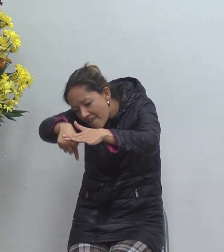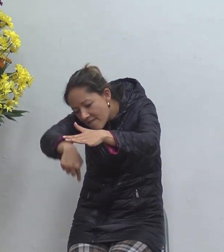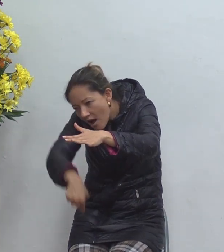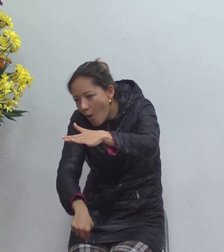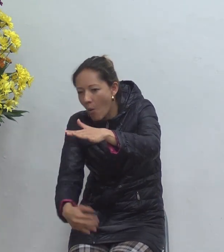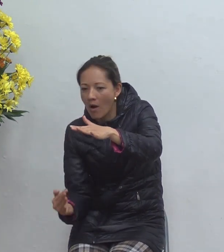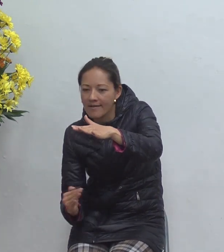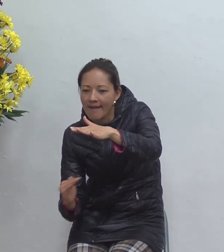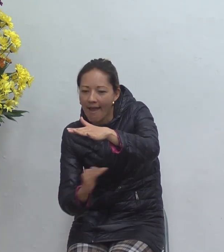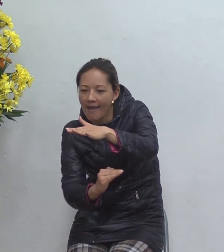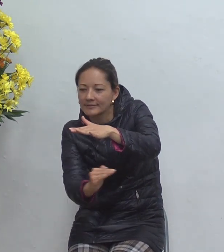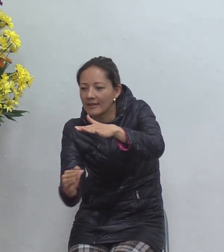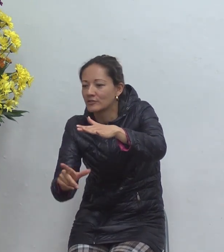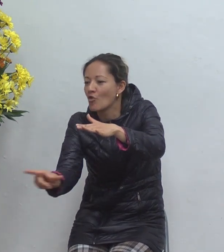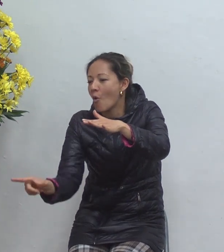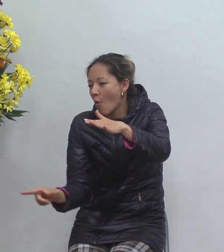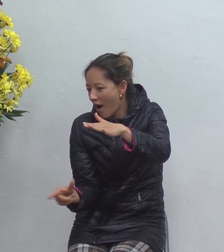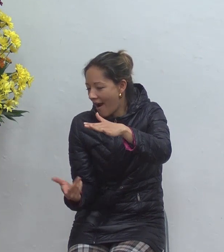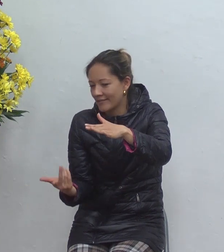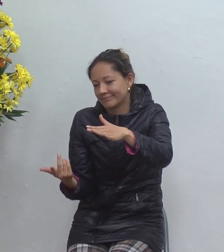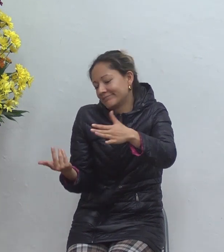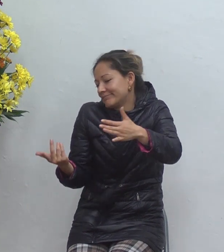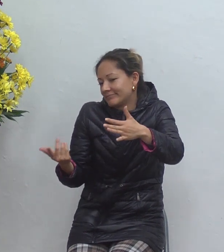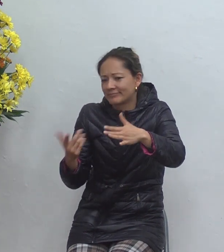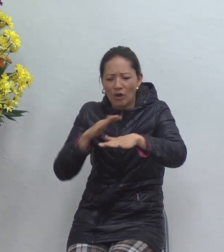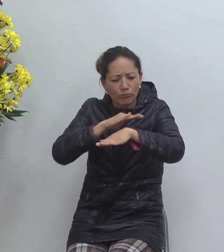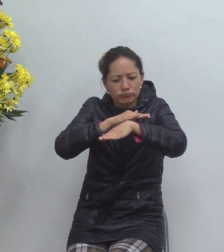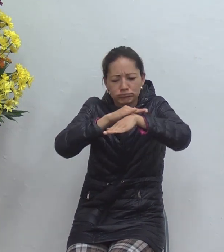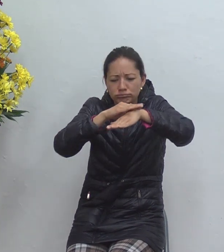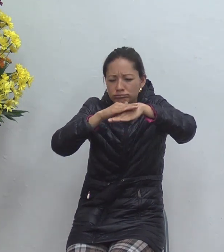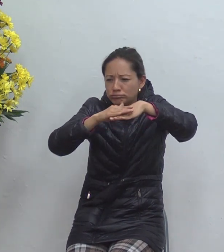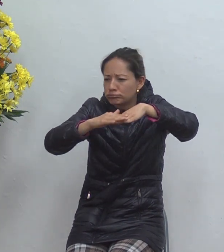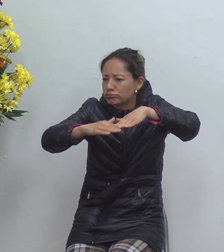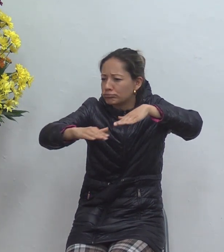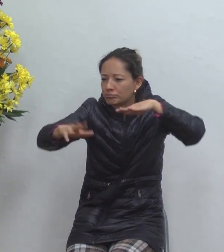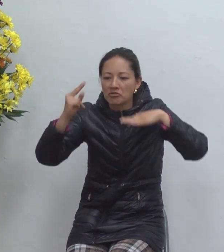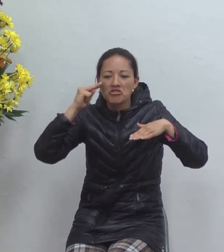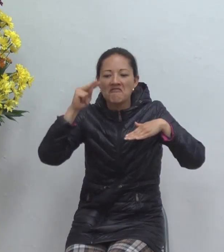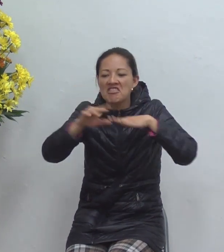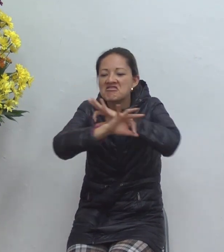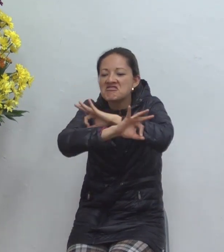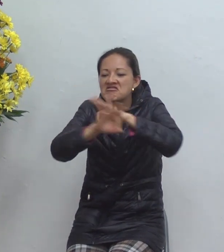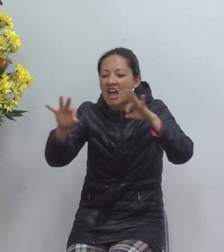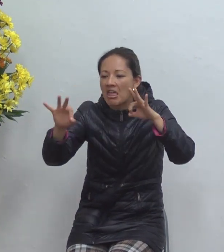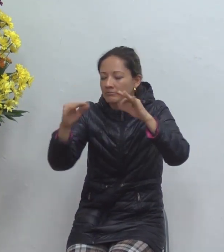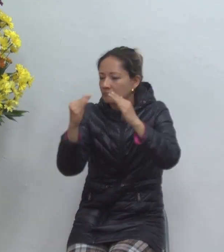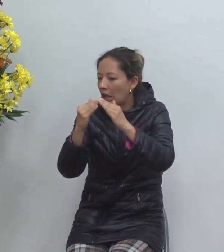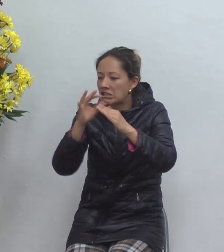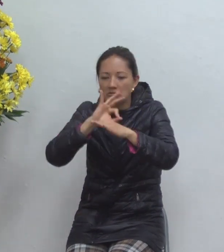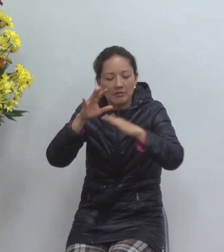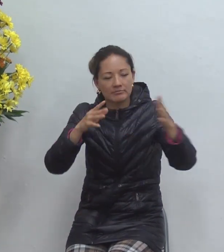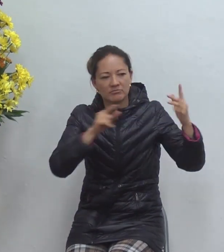tan impresionante ver el armero así raído completamente no quedó piedra sobre piedra como en jerusalén